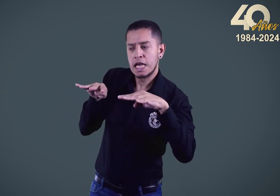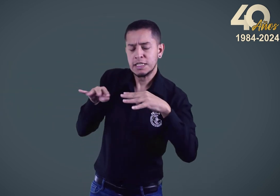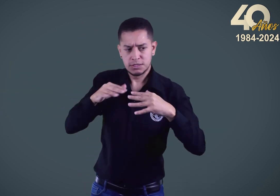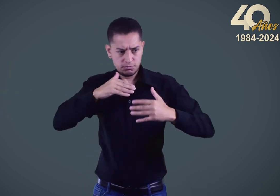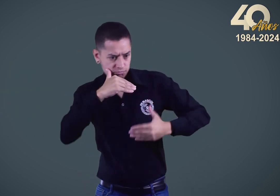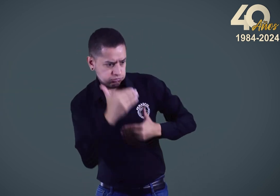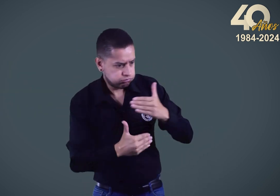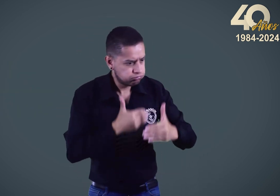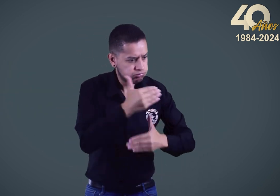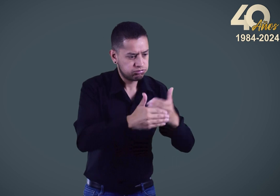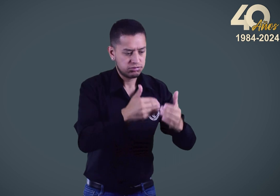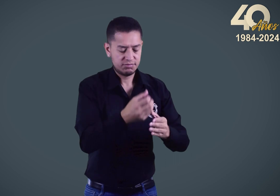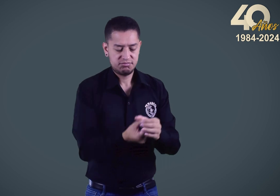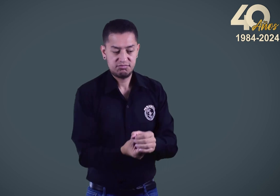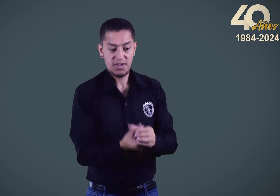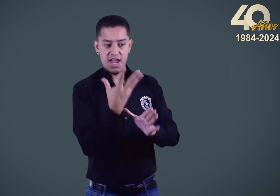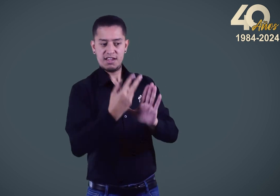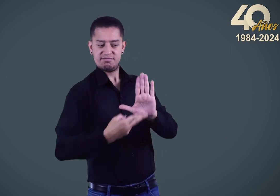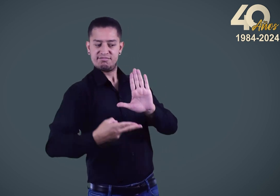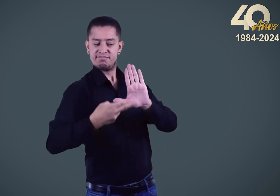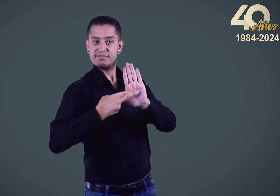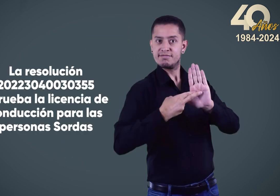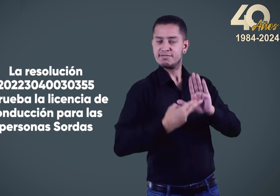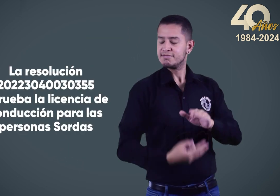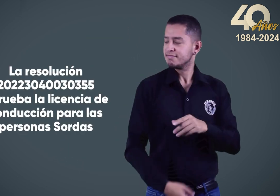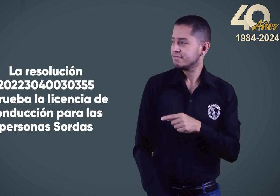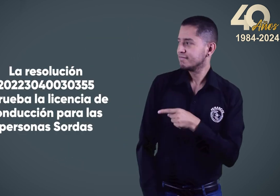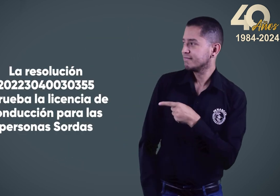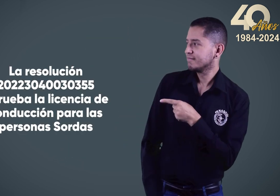Allí se logró el reconocimiento y se expidió la siguiente resolución.